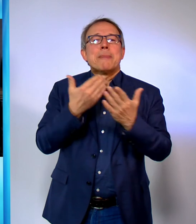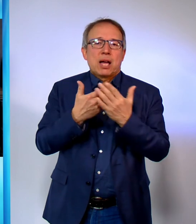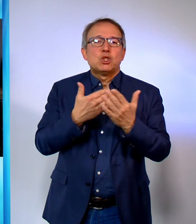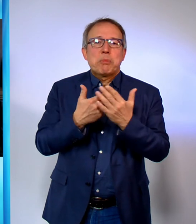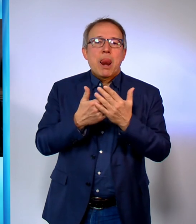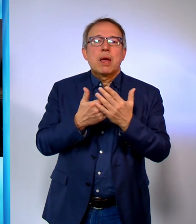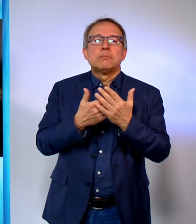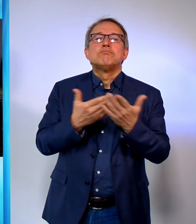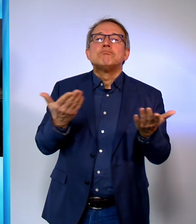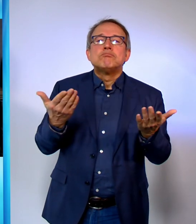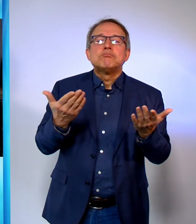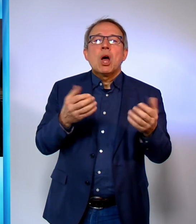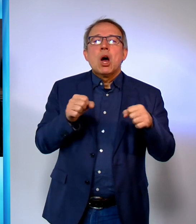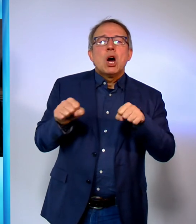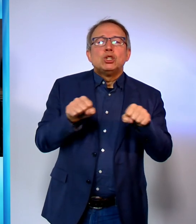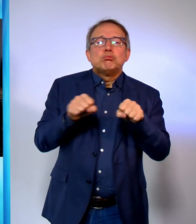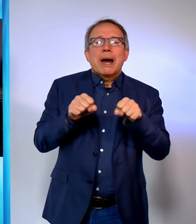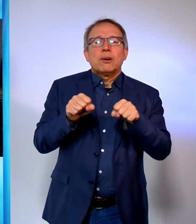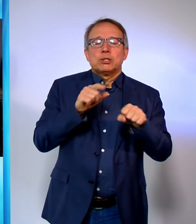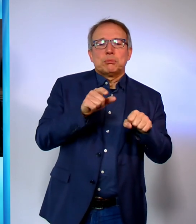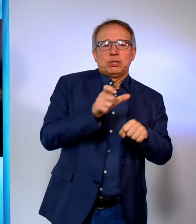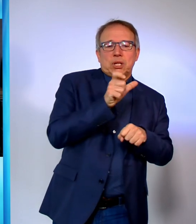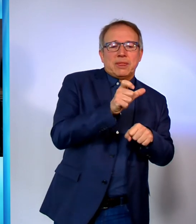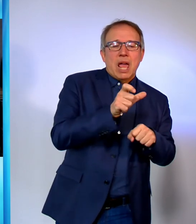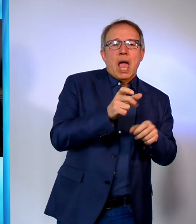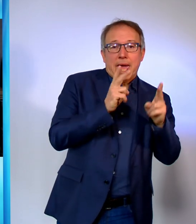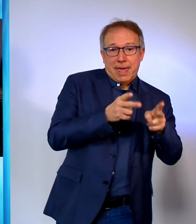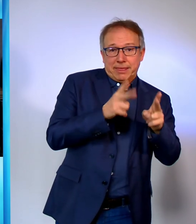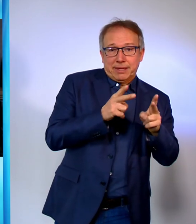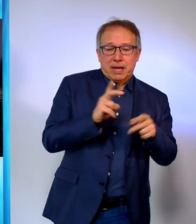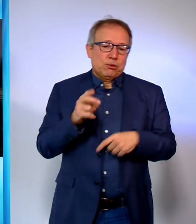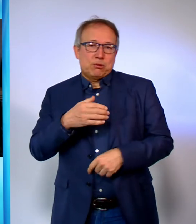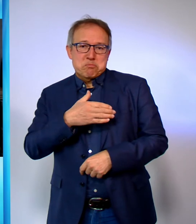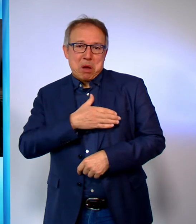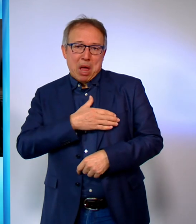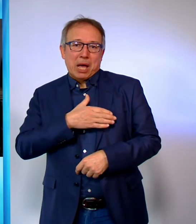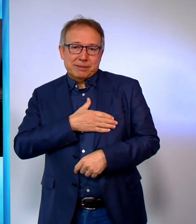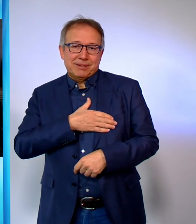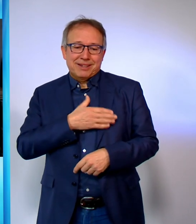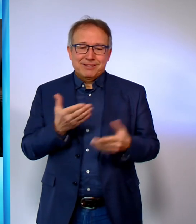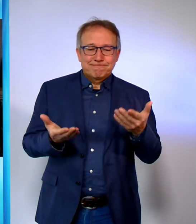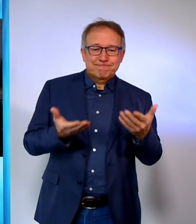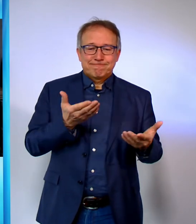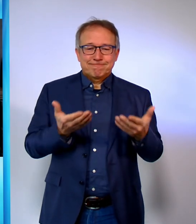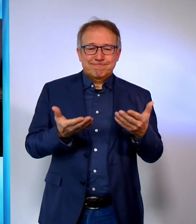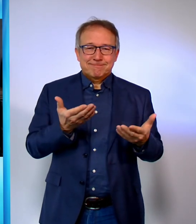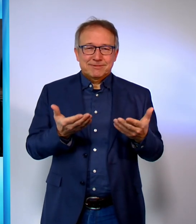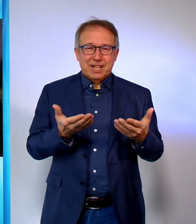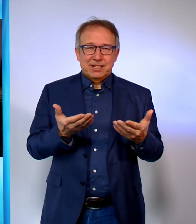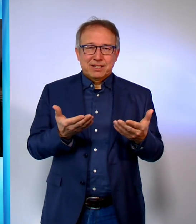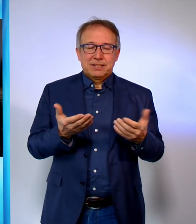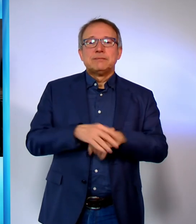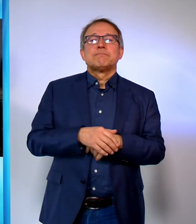Beispiele seien genannt. Die Spannung zwischen Gerechtigkeit und Barmherzigkeit wird einseitig aufgelöst.